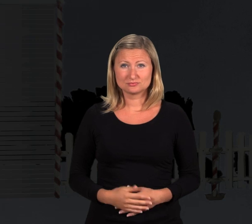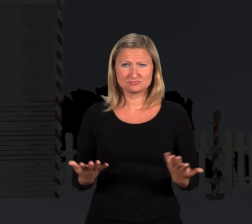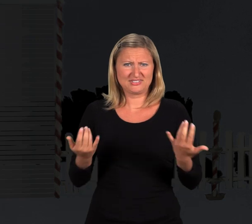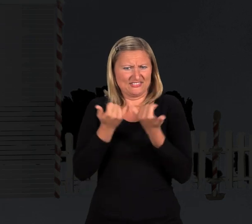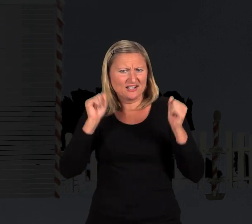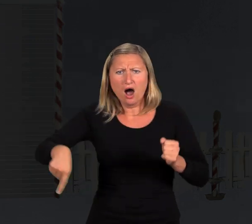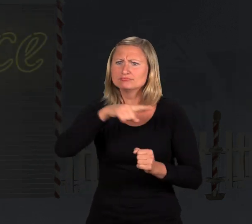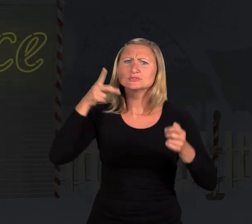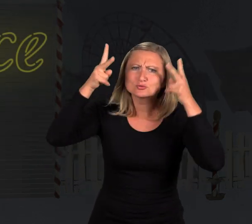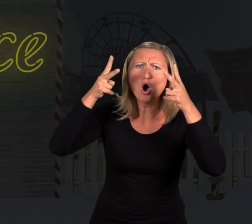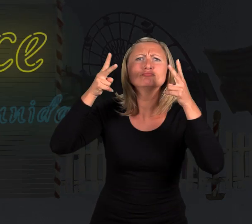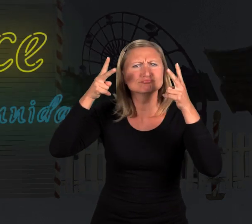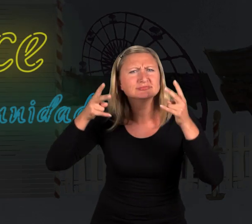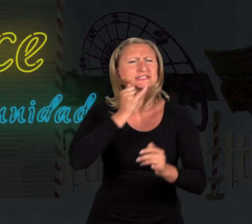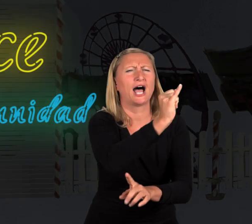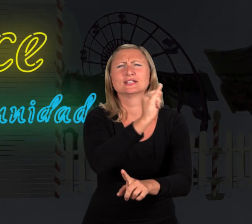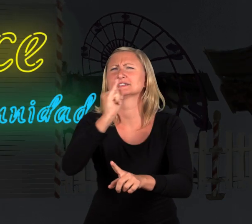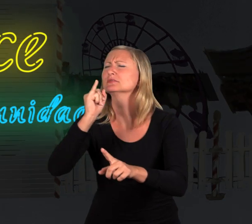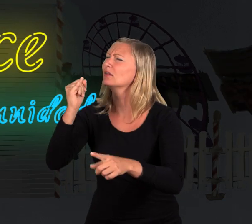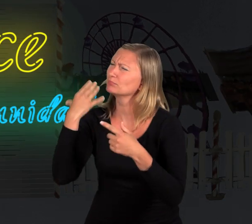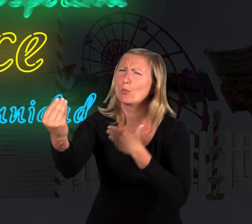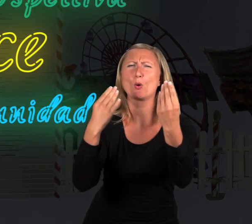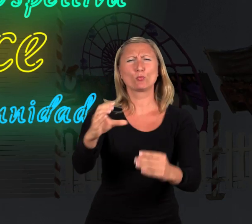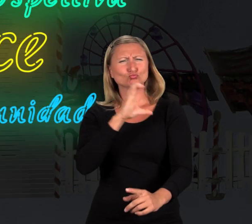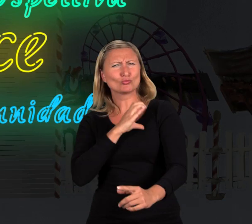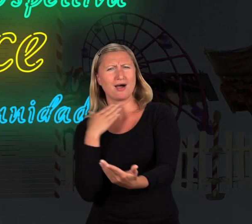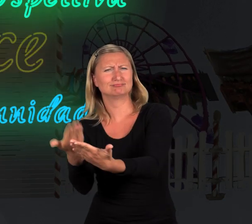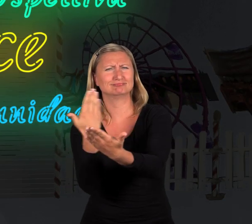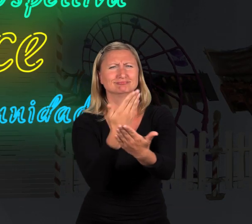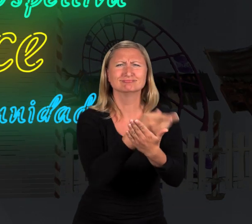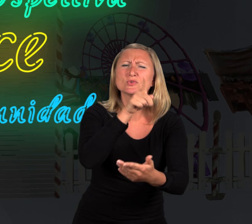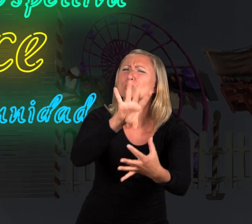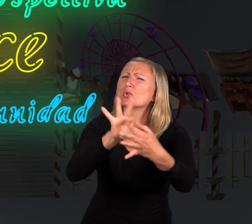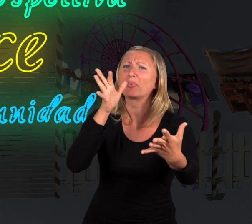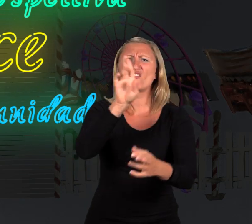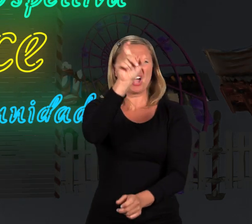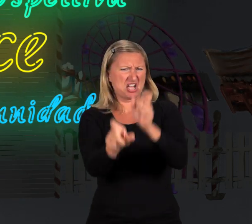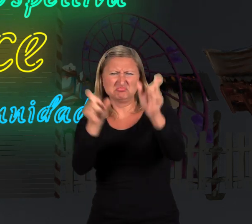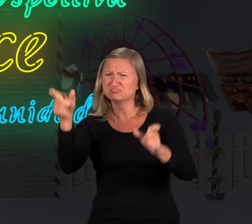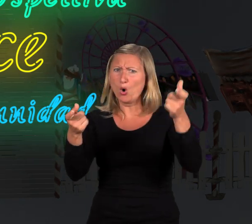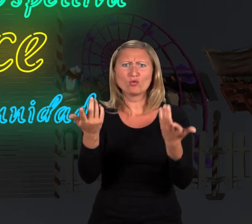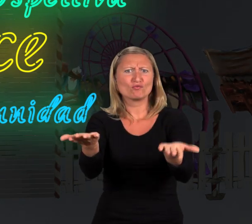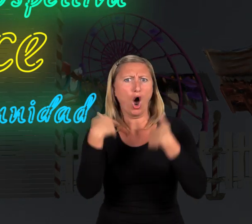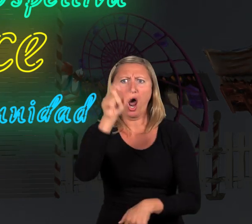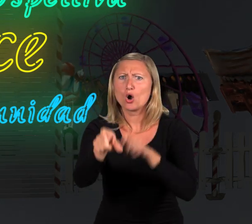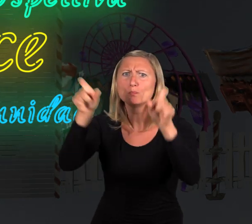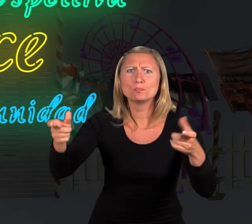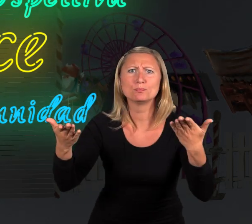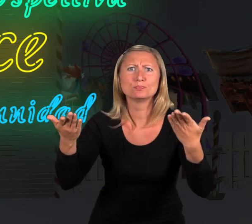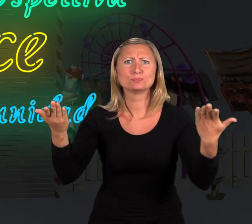Wie können wir dafür sorgen, dass jeder und jeder seine Chance erhält? Unabhängig von dem, was jemand hat und woher jemand kommt